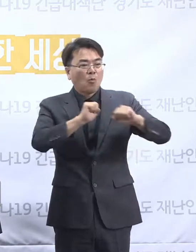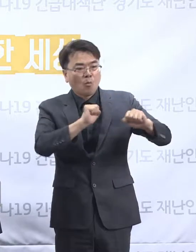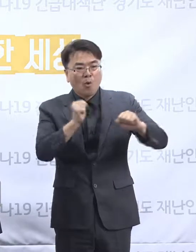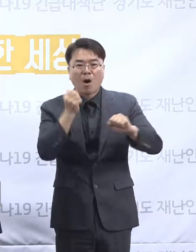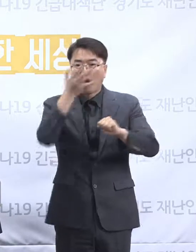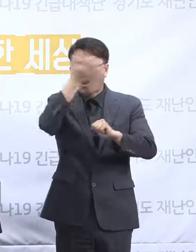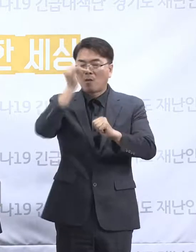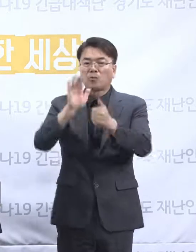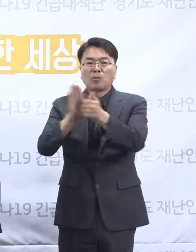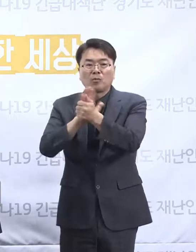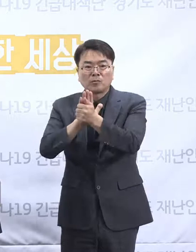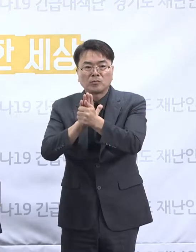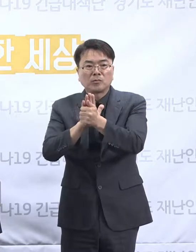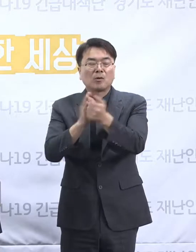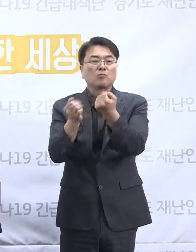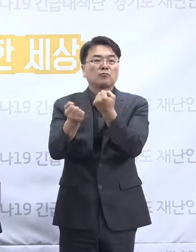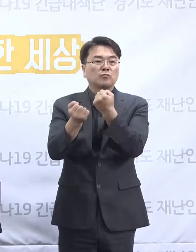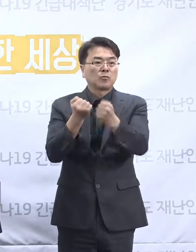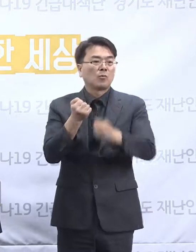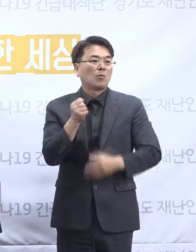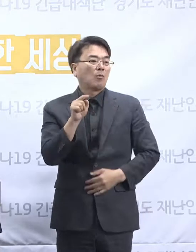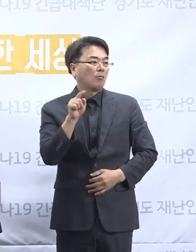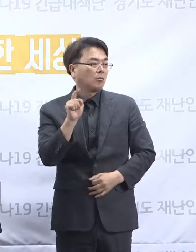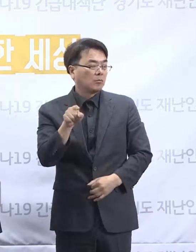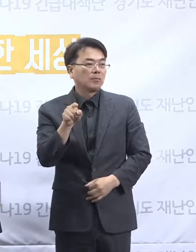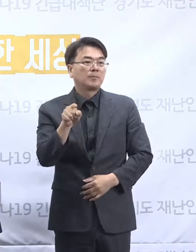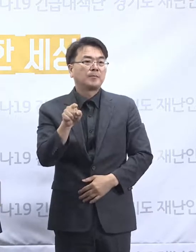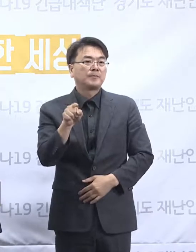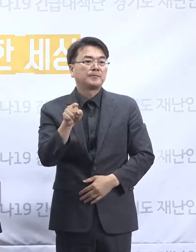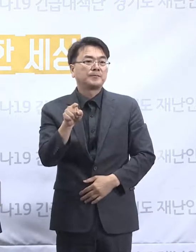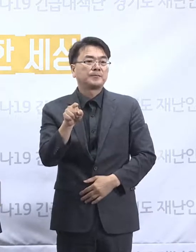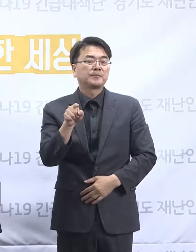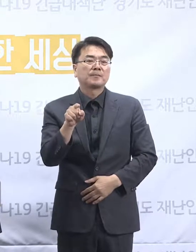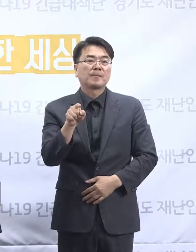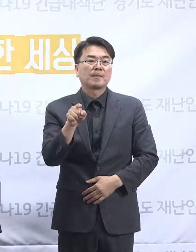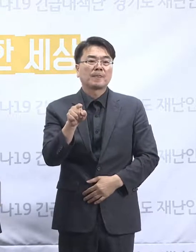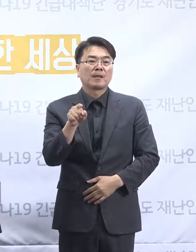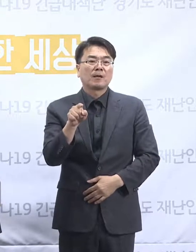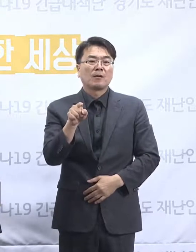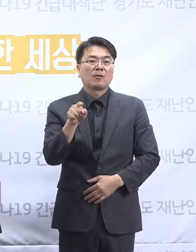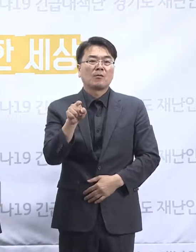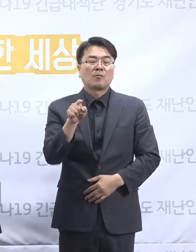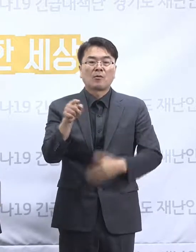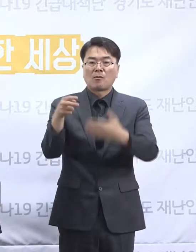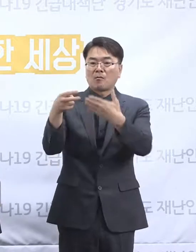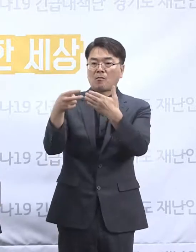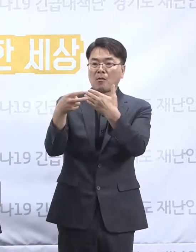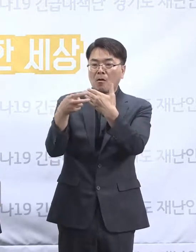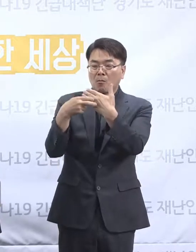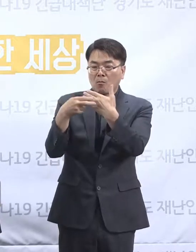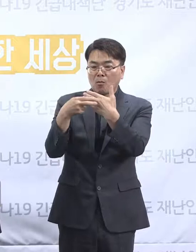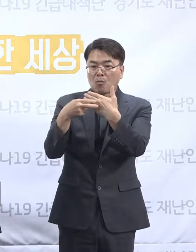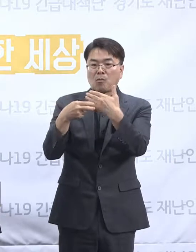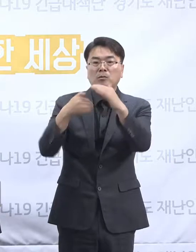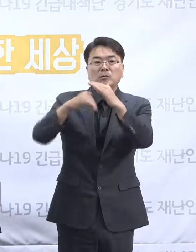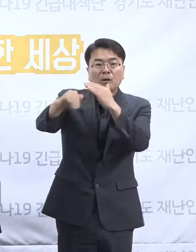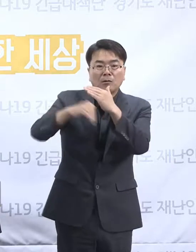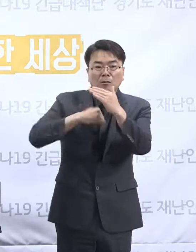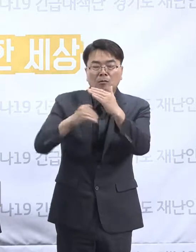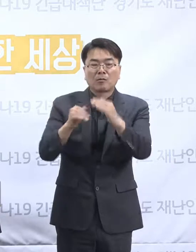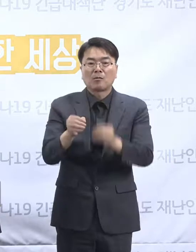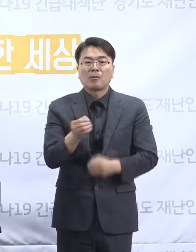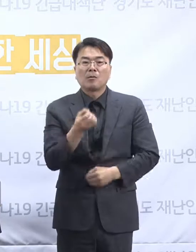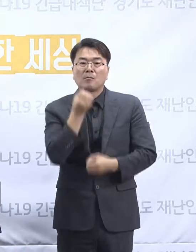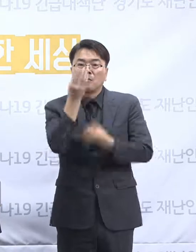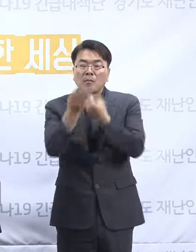케어를 했는데 이분들이 어디 병원에 가고 하는 걸 전부 다 얘기해야 되는데 심지어